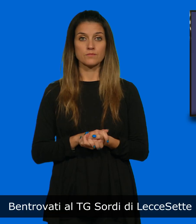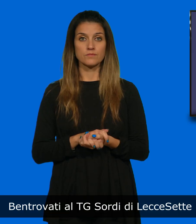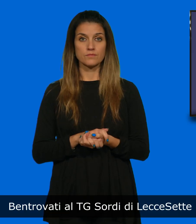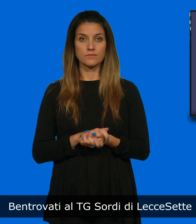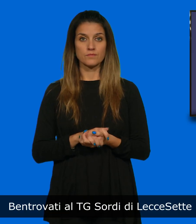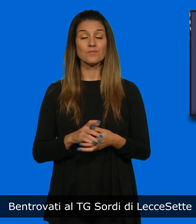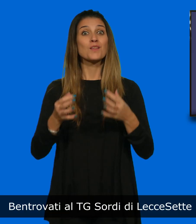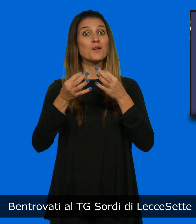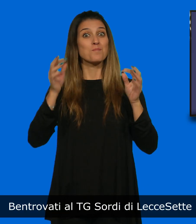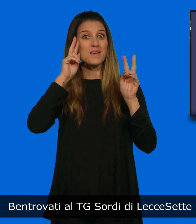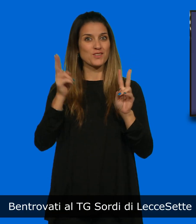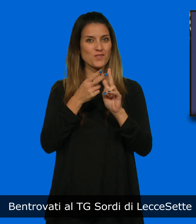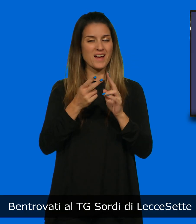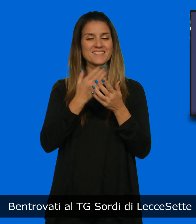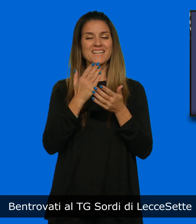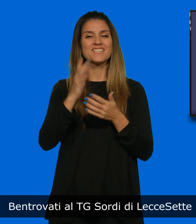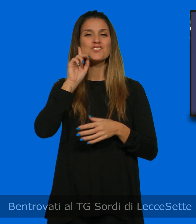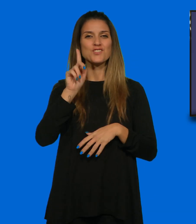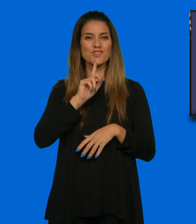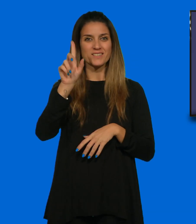ben trovati al tg sordi di lecce 7